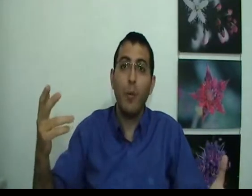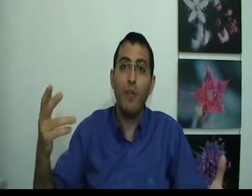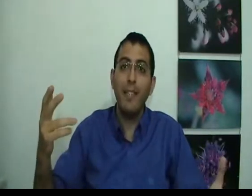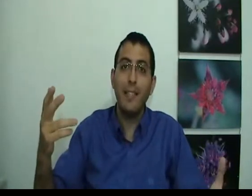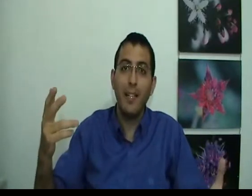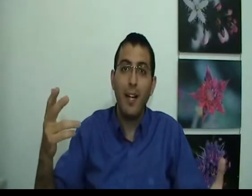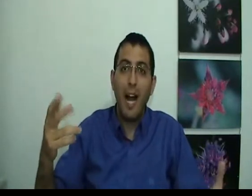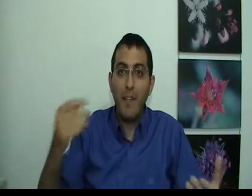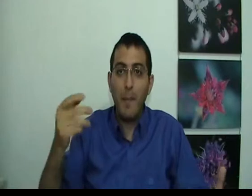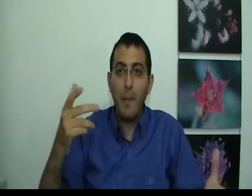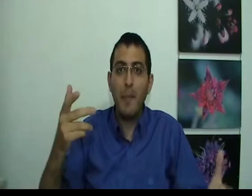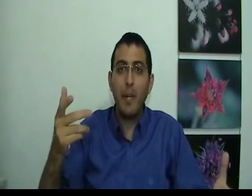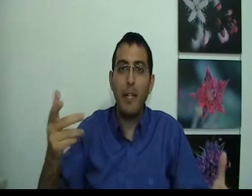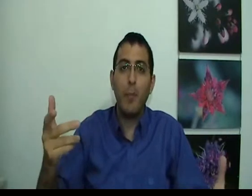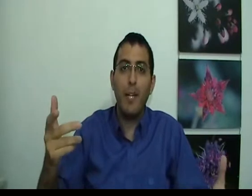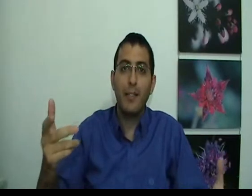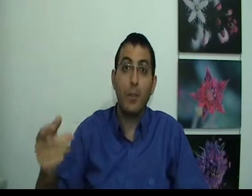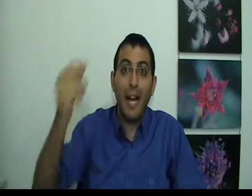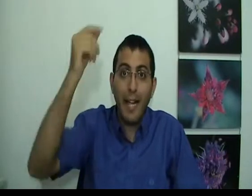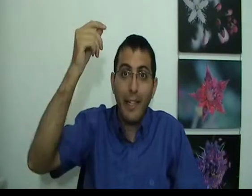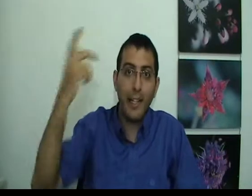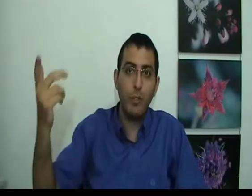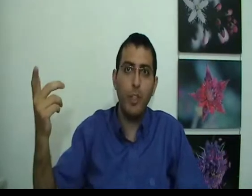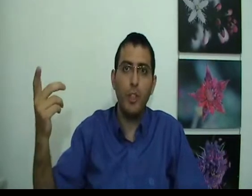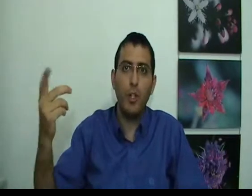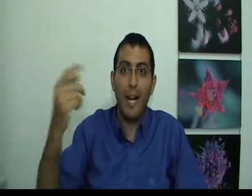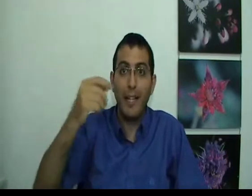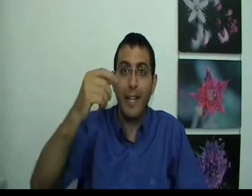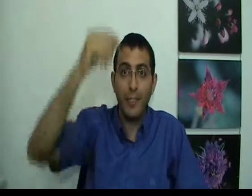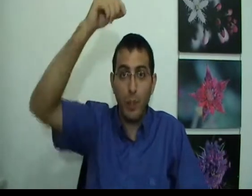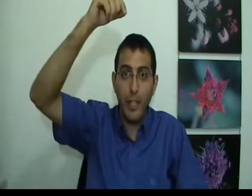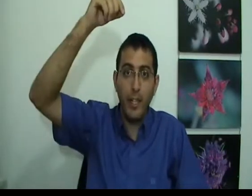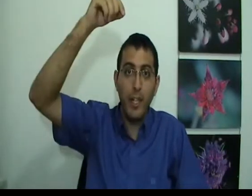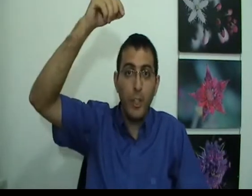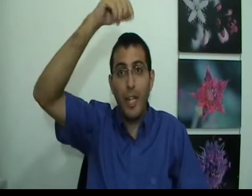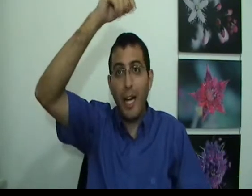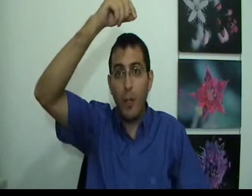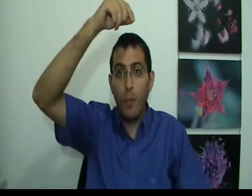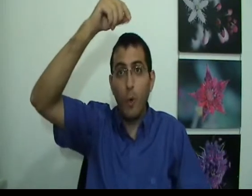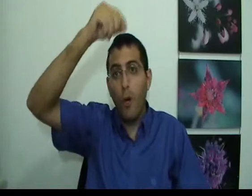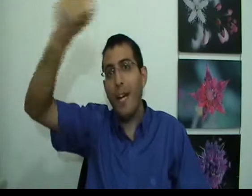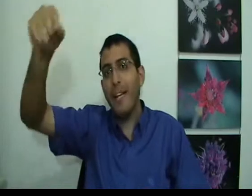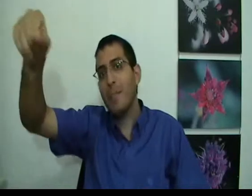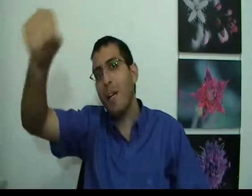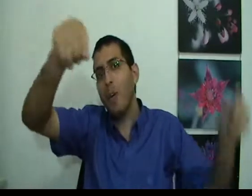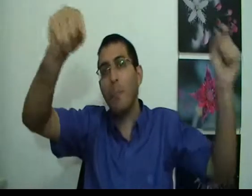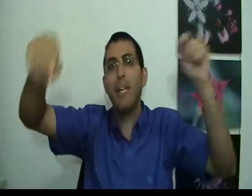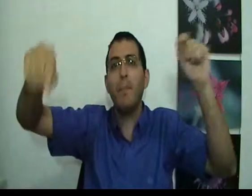חווה את זה אבל מי באמת מחליט לו מה לעשות? האני החיצוני שלו, האני החיצוני של החלום הוא מחליט מה כל מי